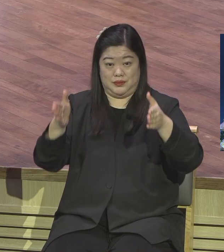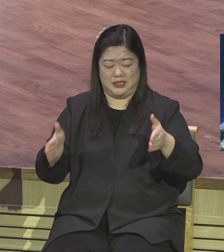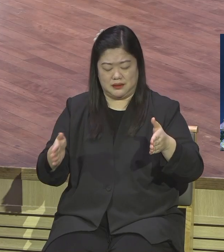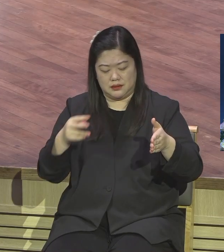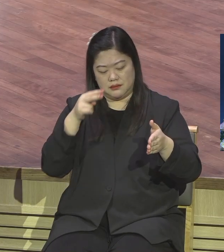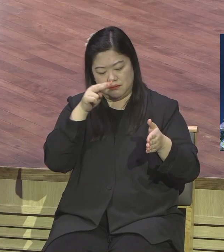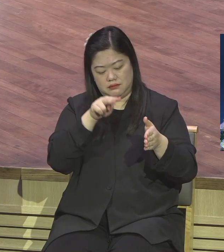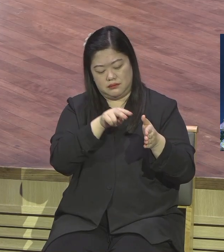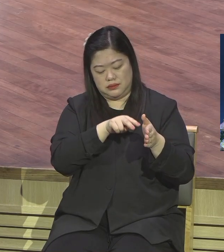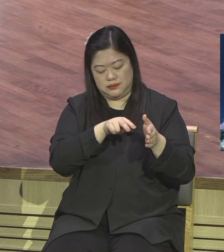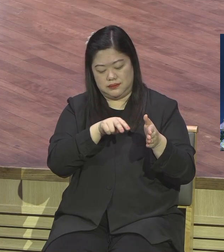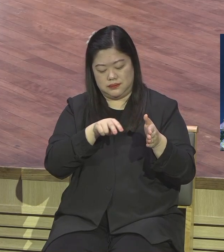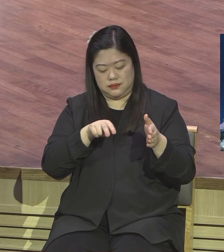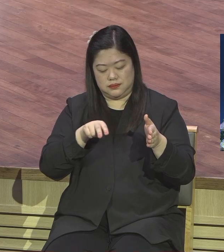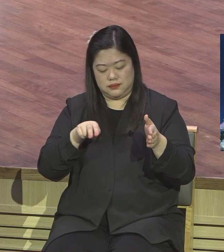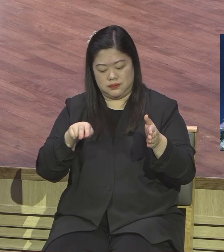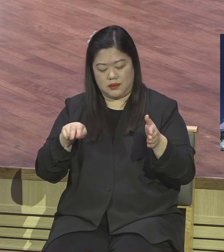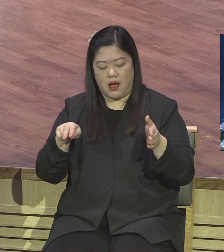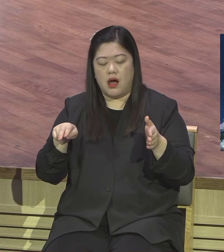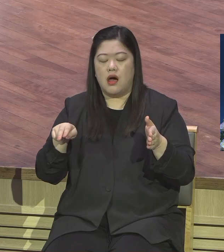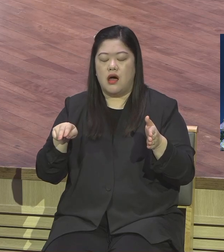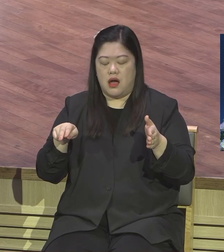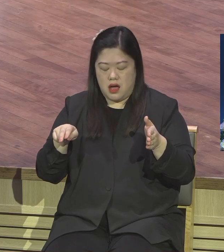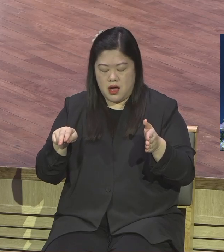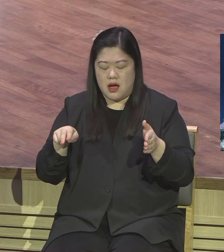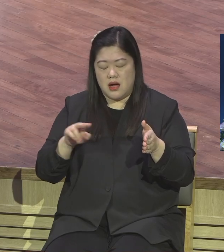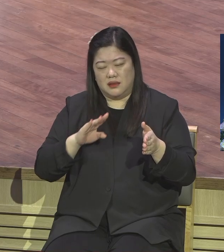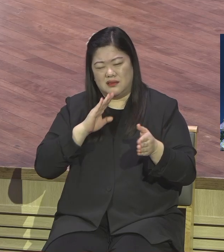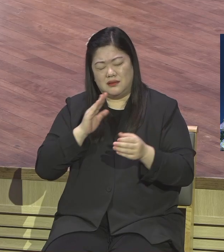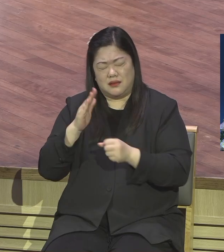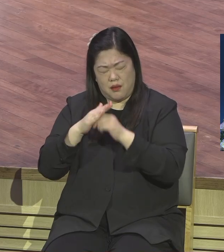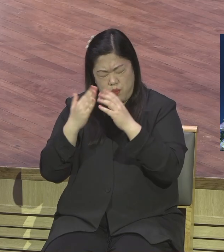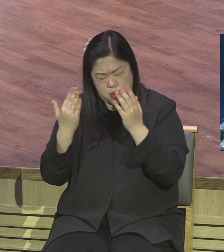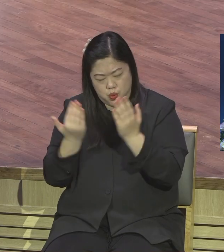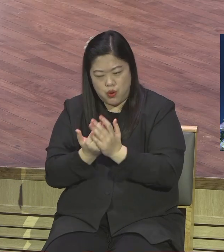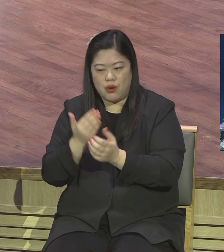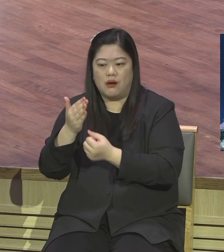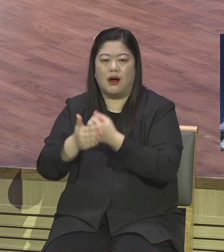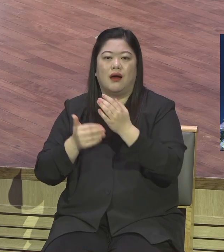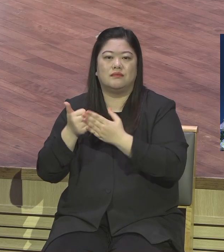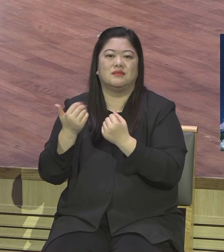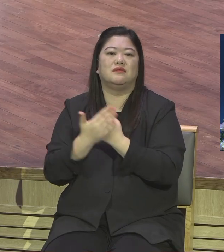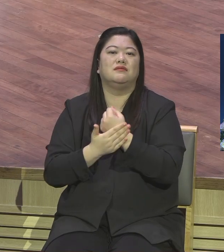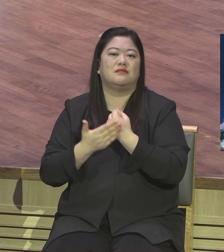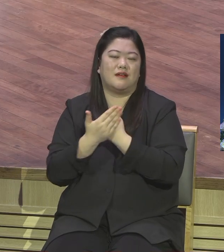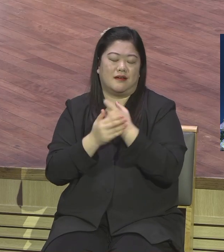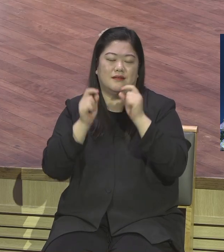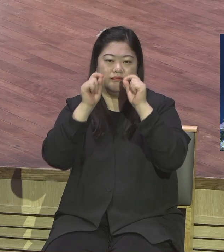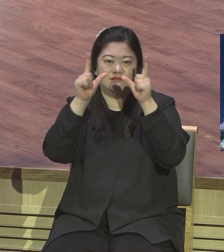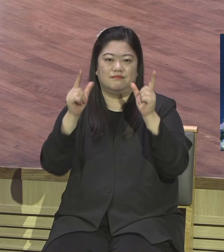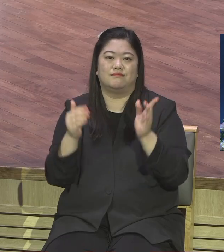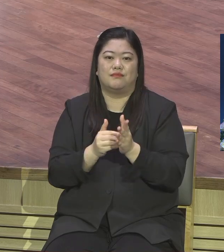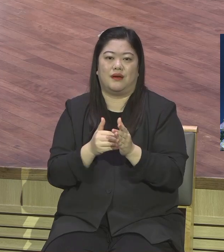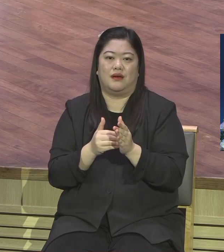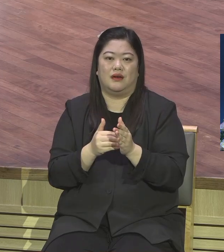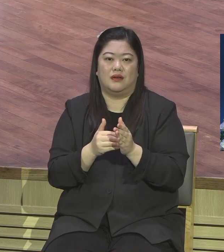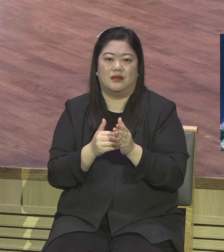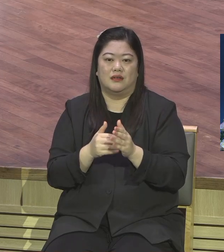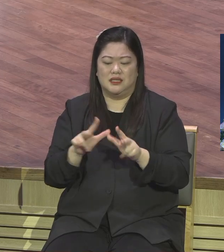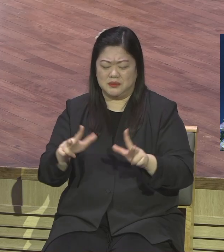절대 은혜였음을 느끼게 되었어요. 하나님의 은혜가 아니면 불가능하다. 그걸 지난 한 주간 동안